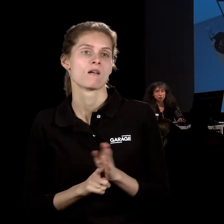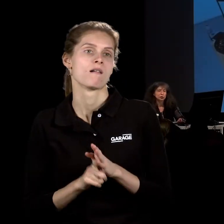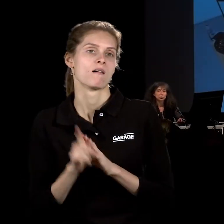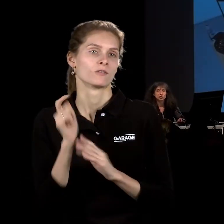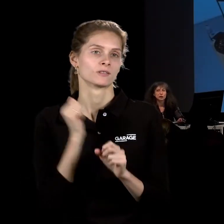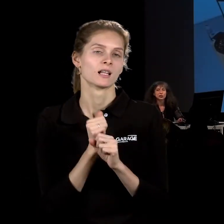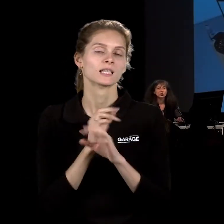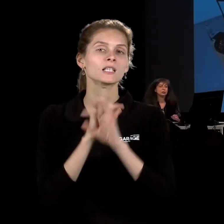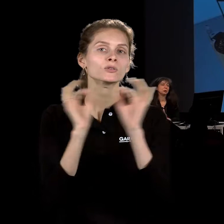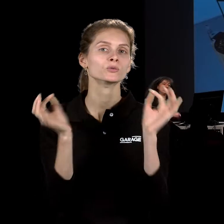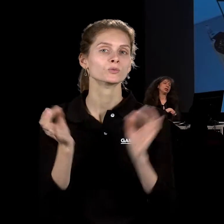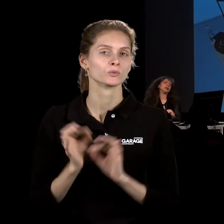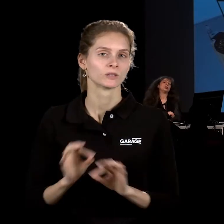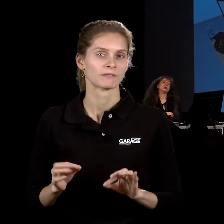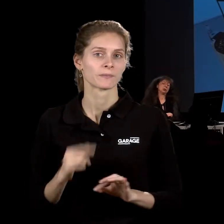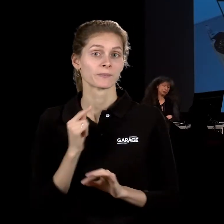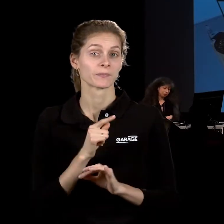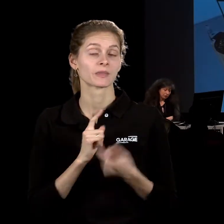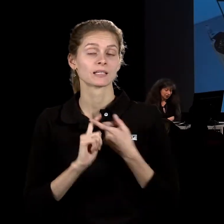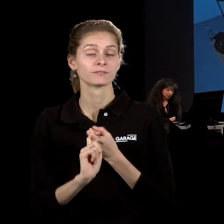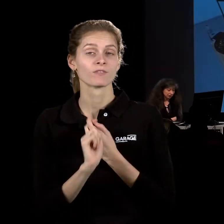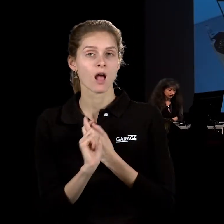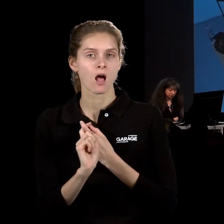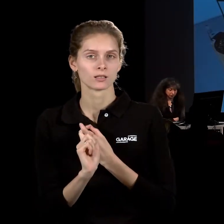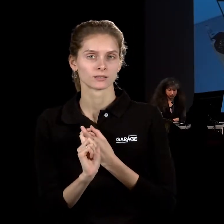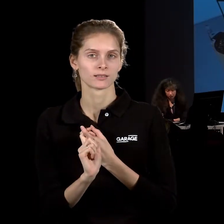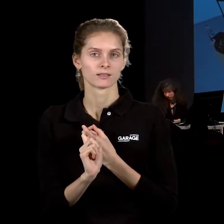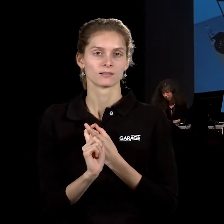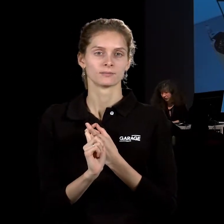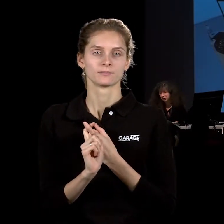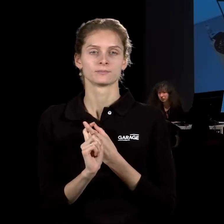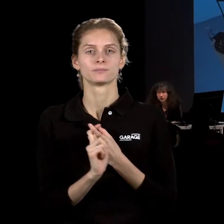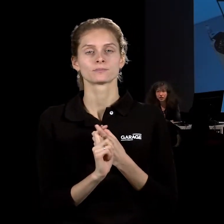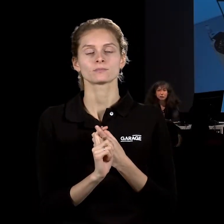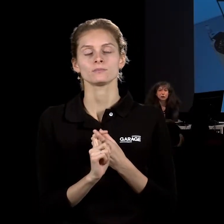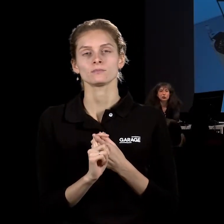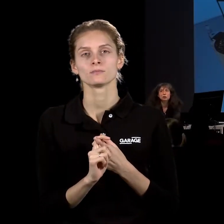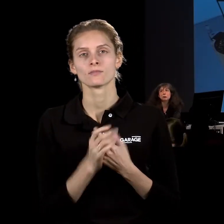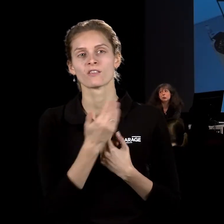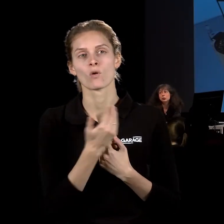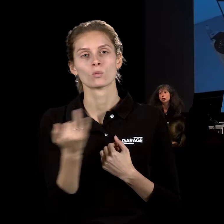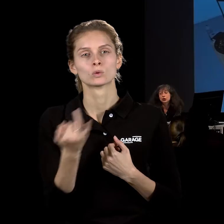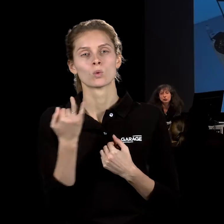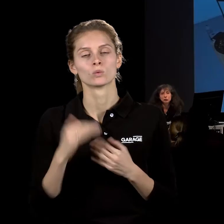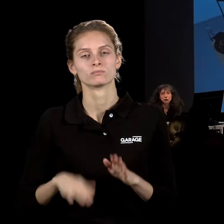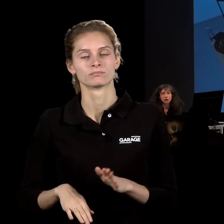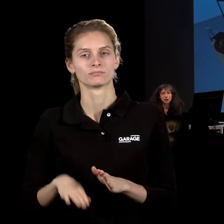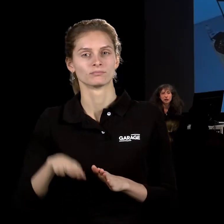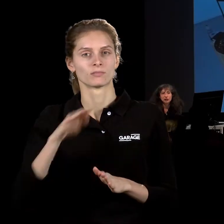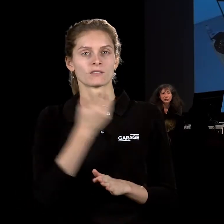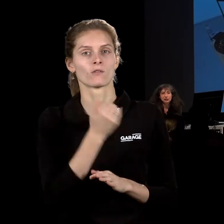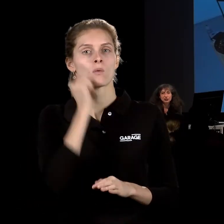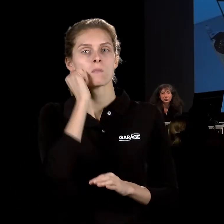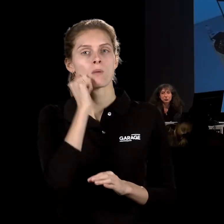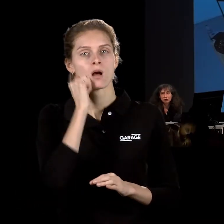Причем это тоже связано с его биографией, потому что бабушка его была